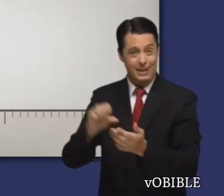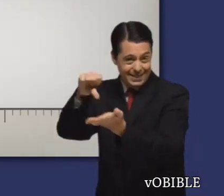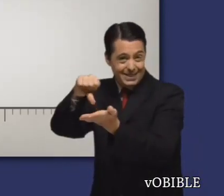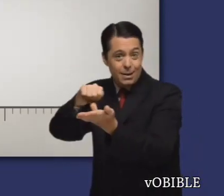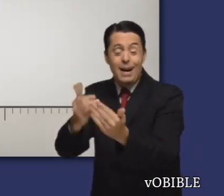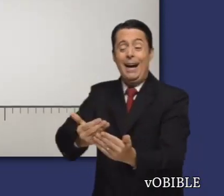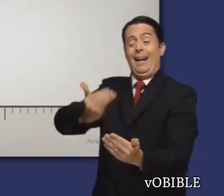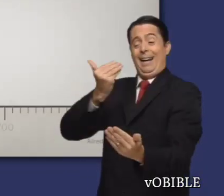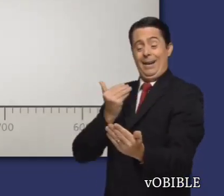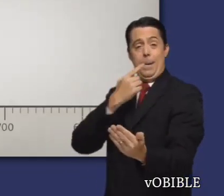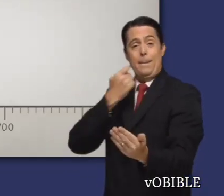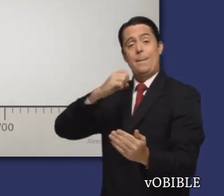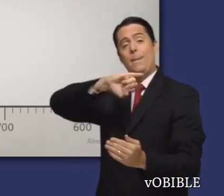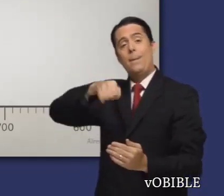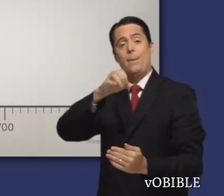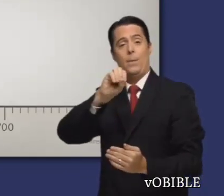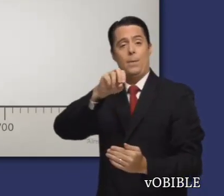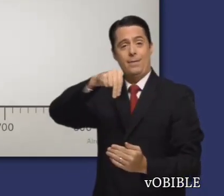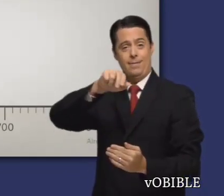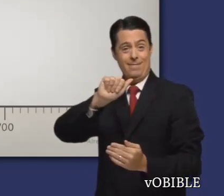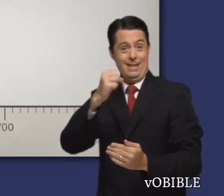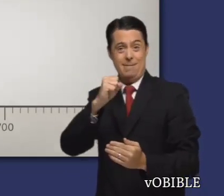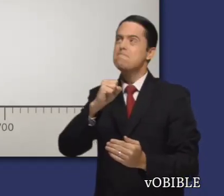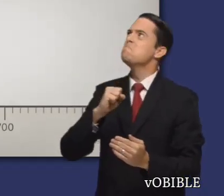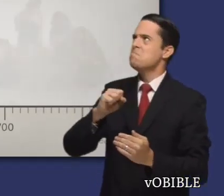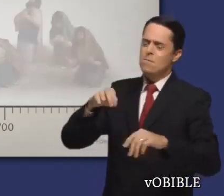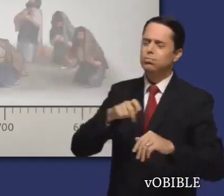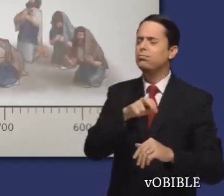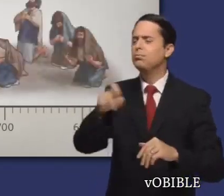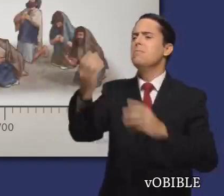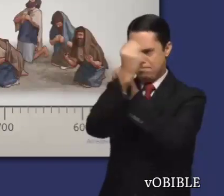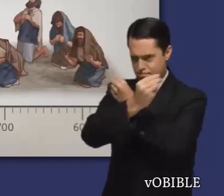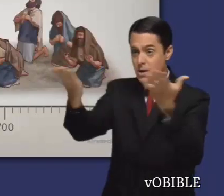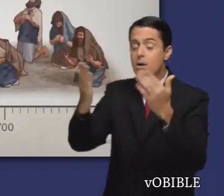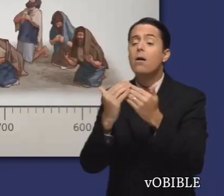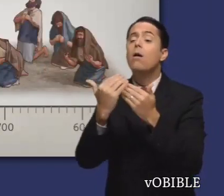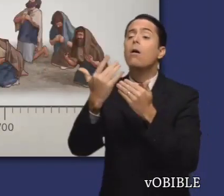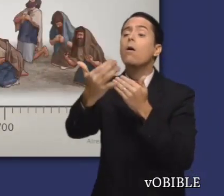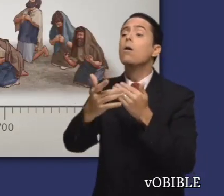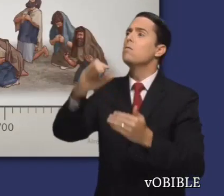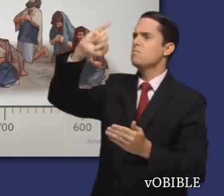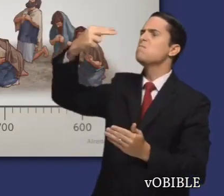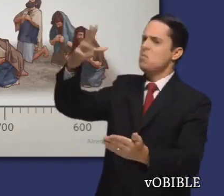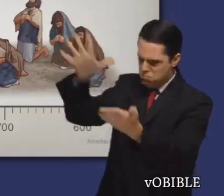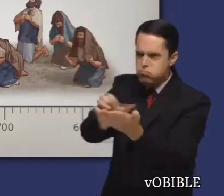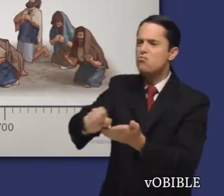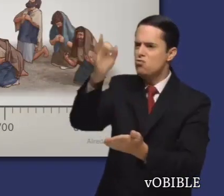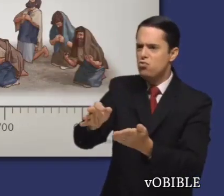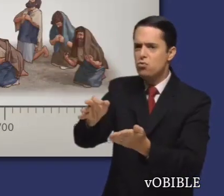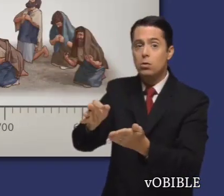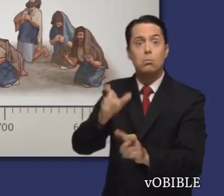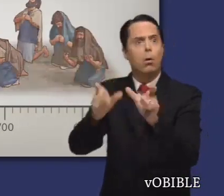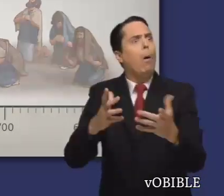En el pasado, cuando el profeta Jonás dio a los ninivitas un mensaje de juicio, ellos se arrepintieron de todo lo malo que habían hecho.